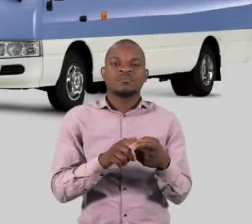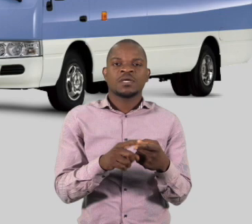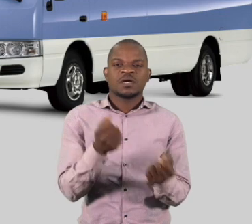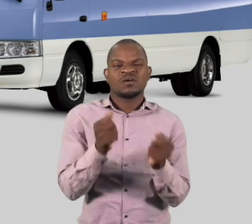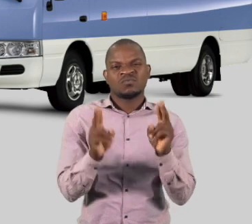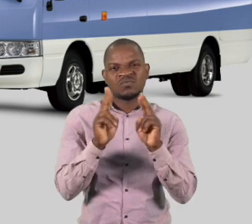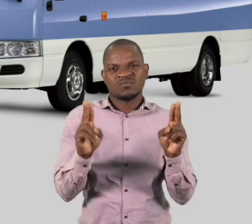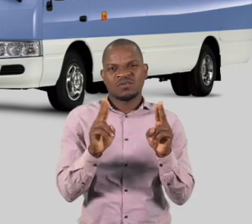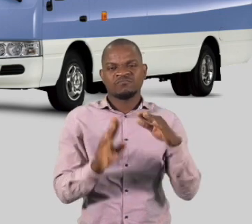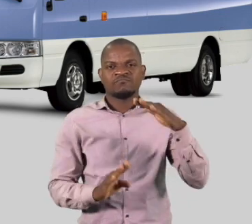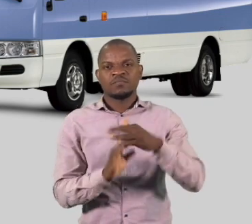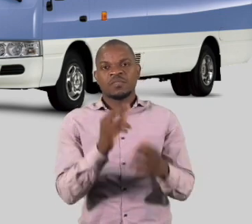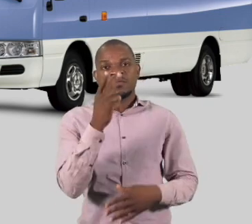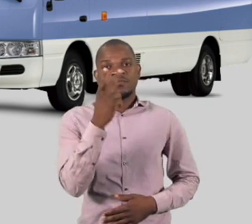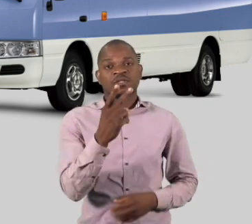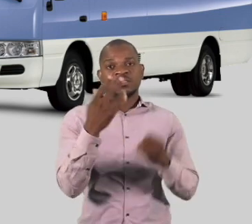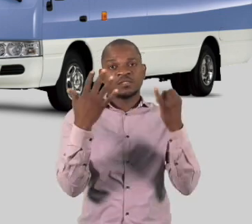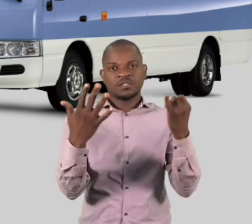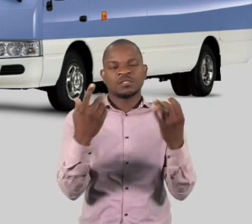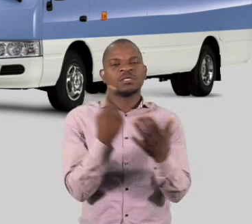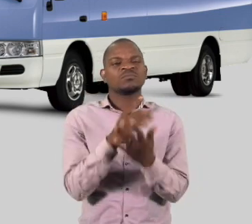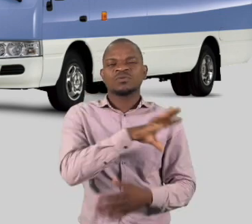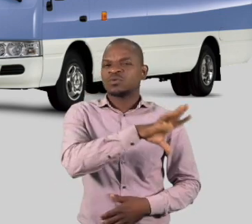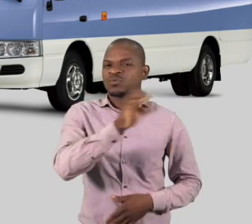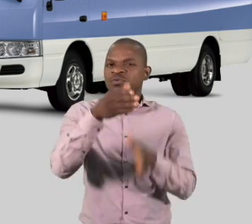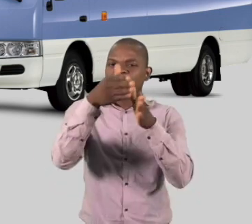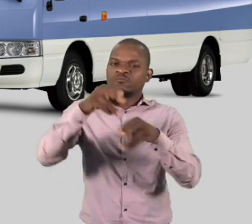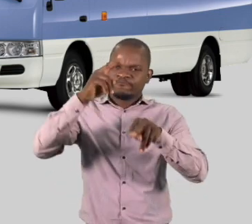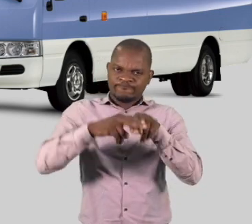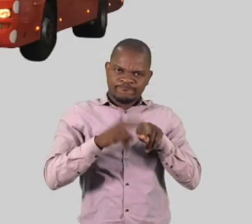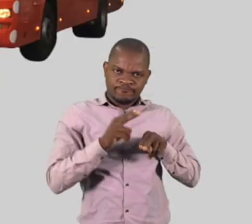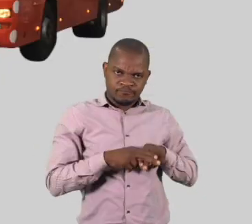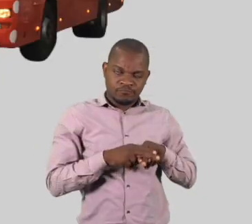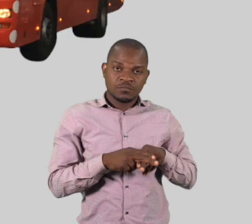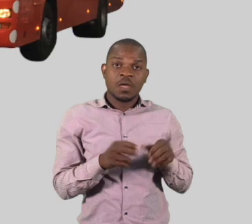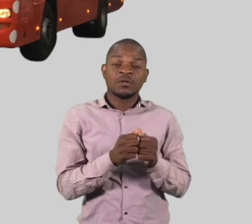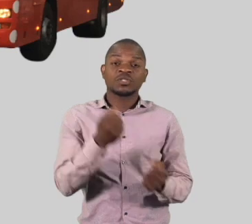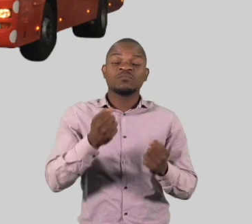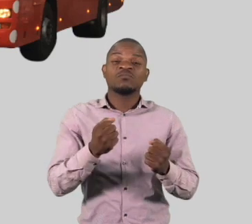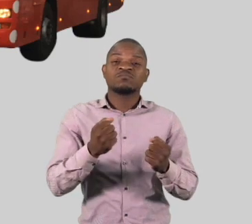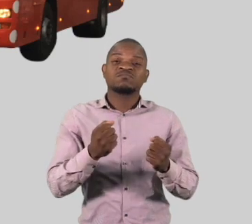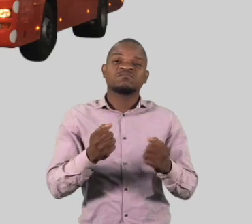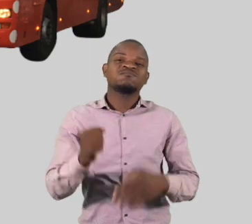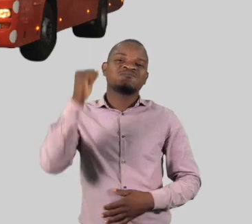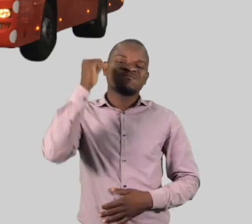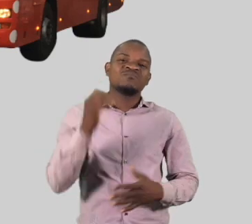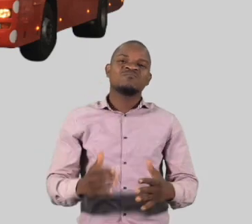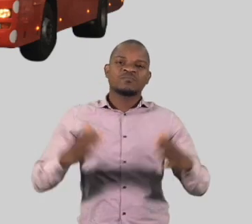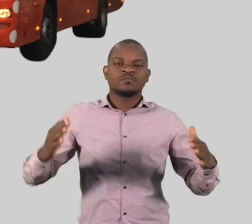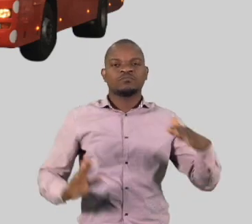médias, com lotação de 26 lugares, devem estar todos sentados. Os autocarros devem levar até 70 pessoas